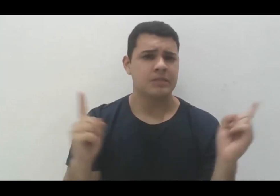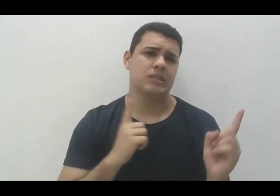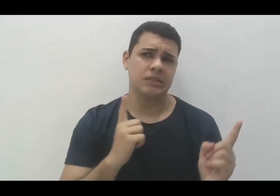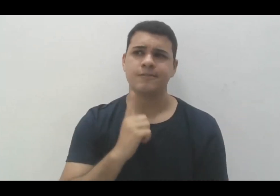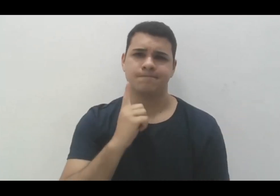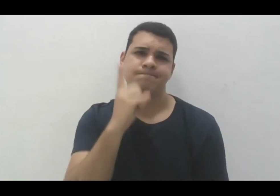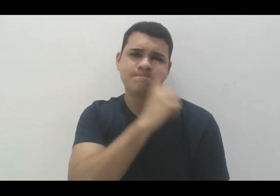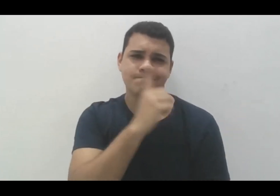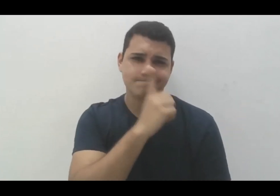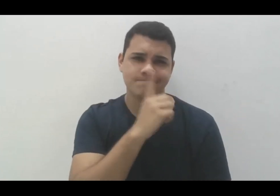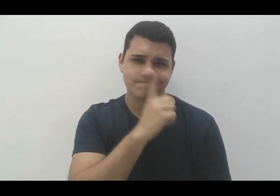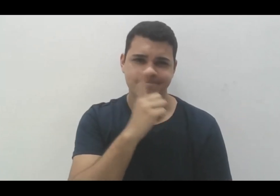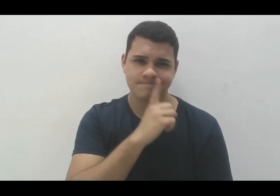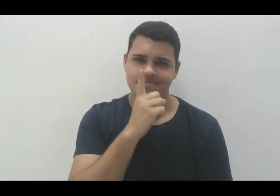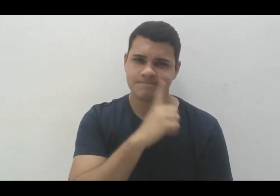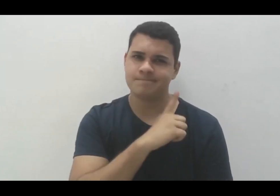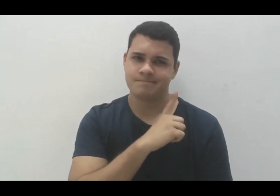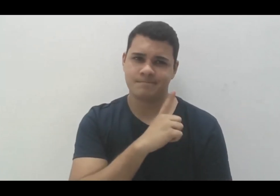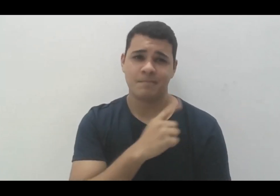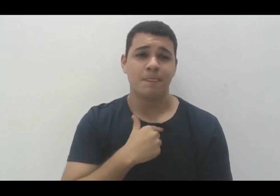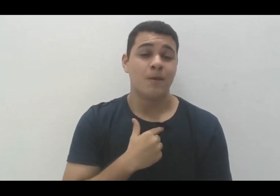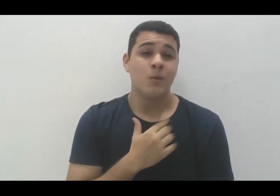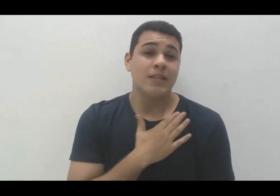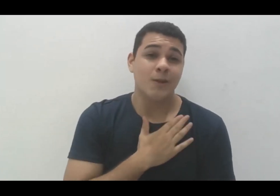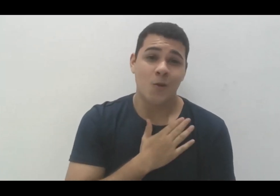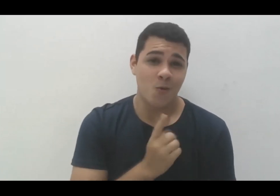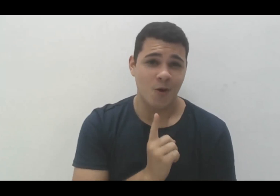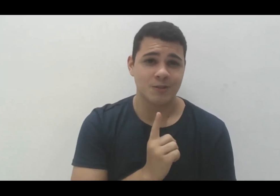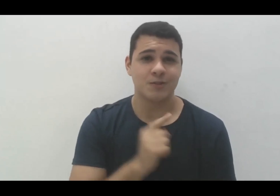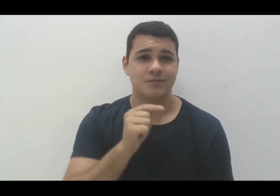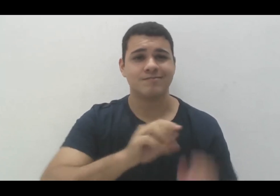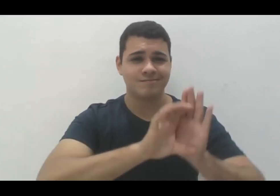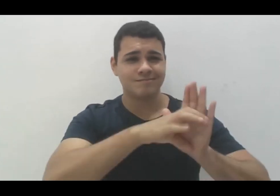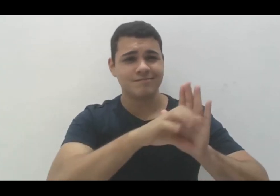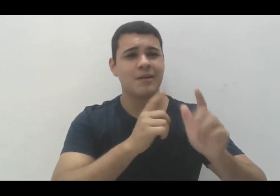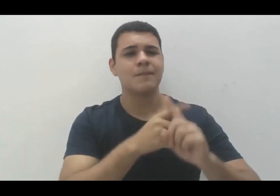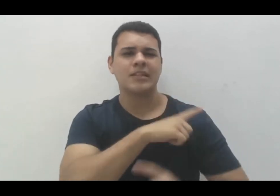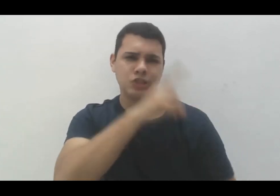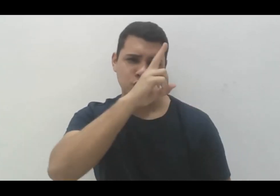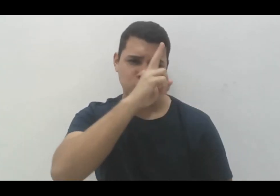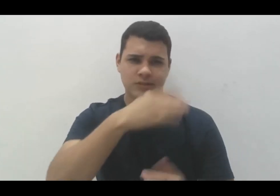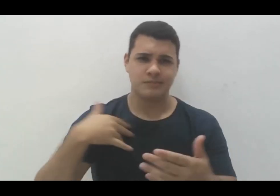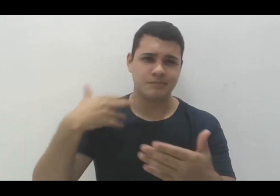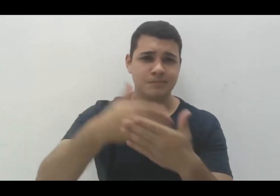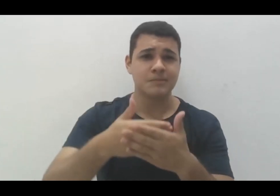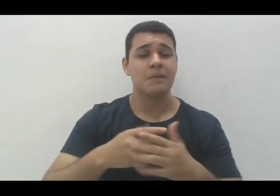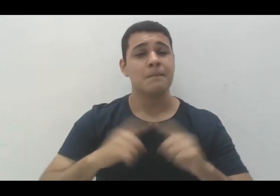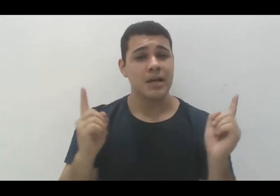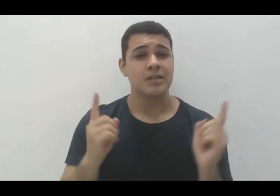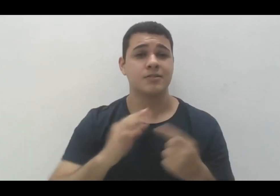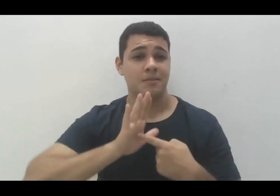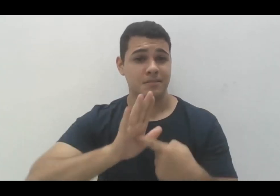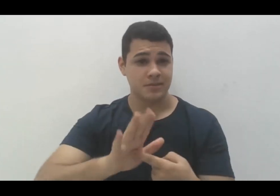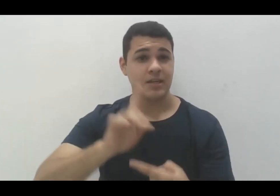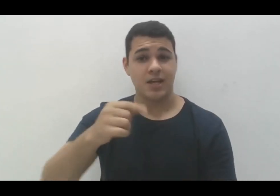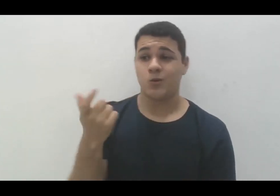para apresentar. Eu não gosto muito do termo, porque ele tem uma história, mas para apresentar é o termo